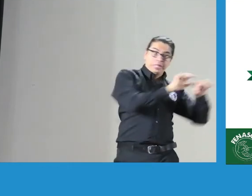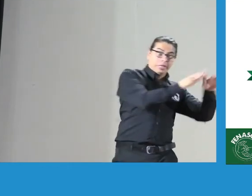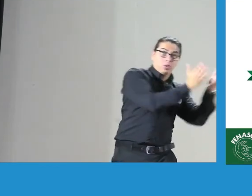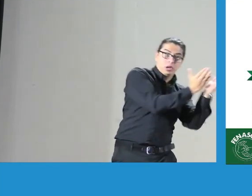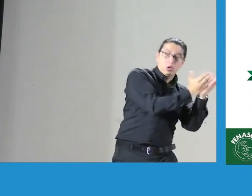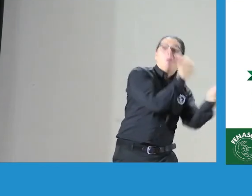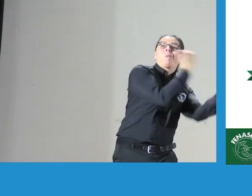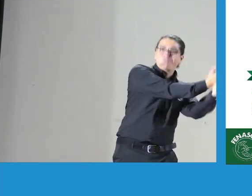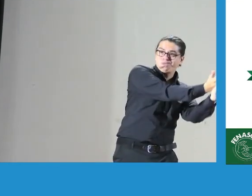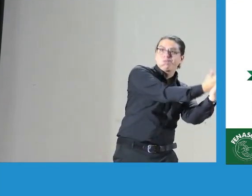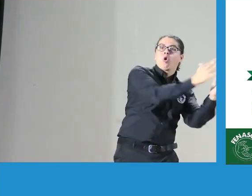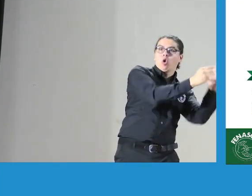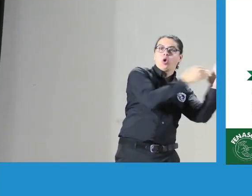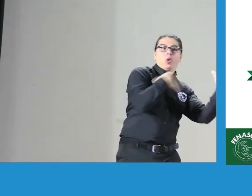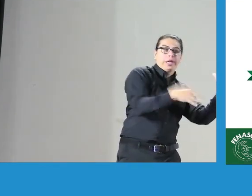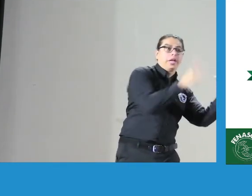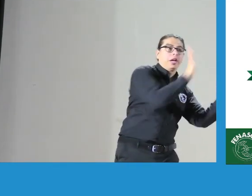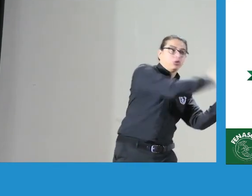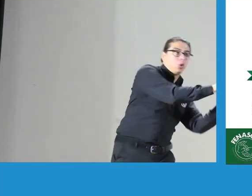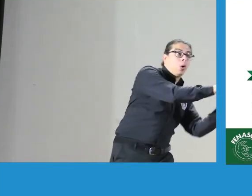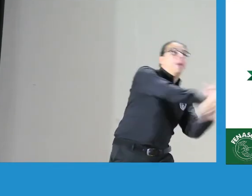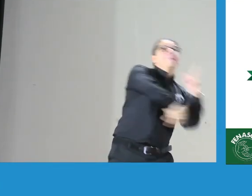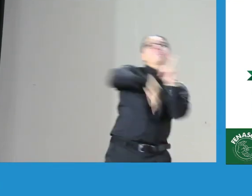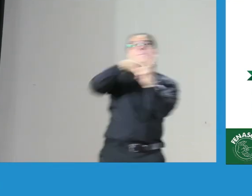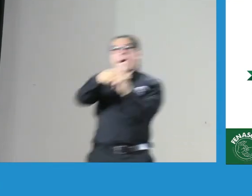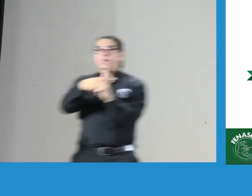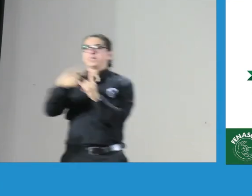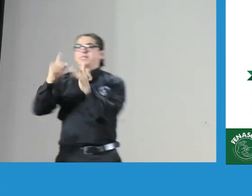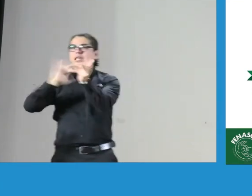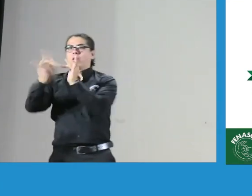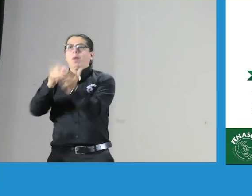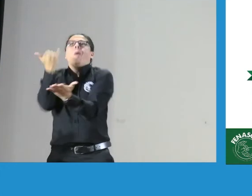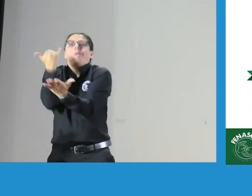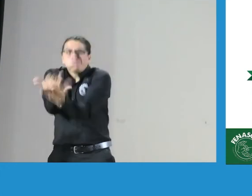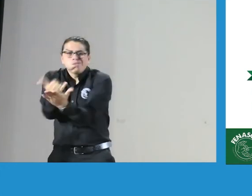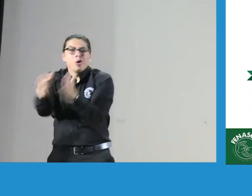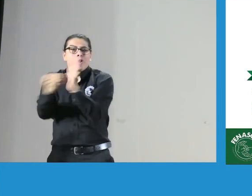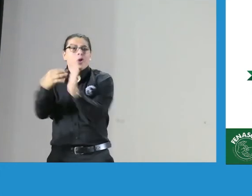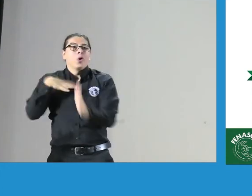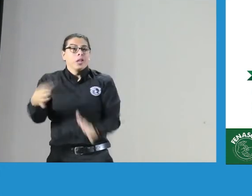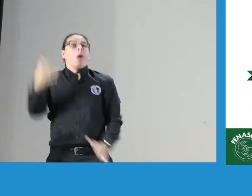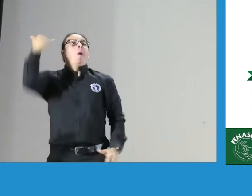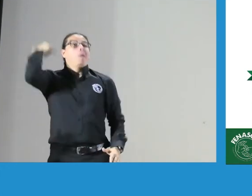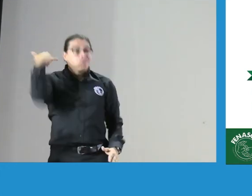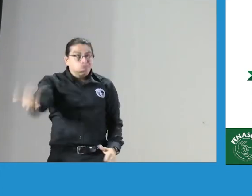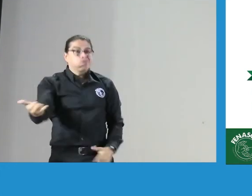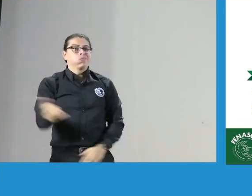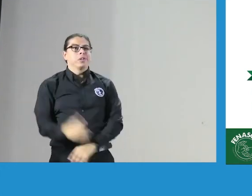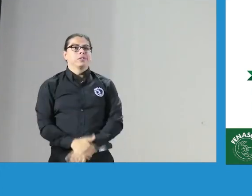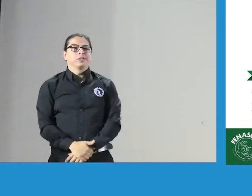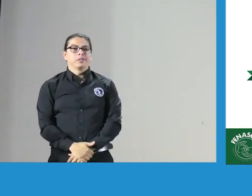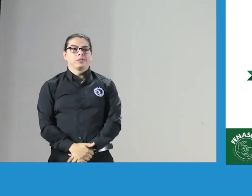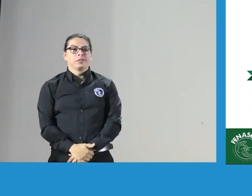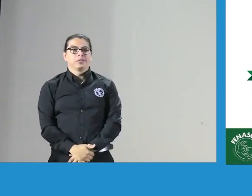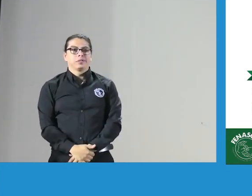de comportamiento de los intérpretes y allí está esa información el centro del REDE no tiene el código de ética